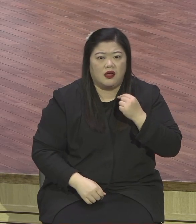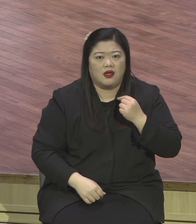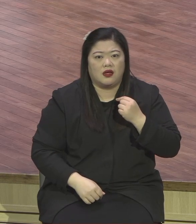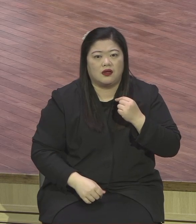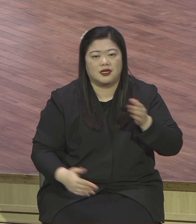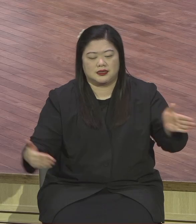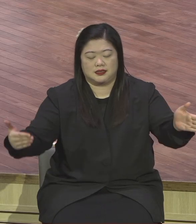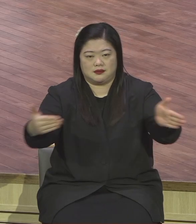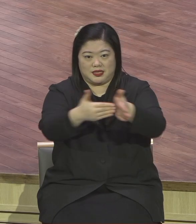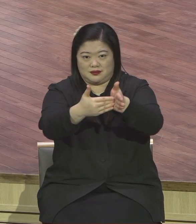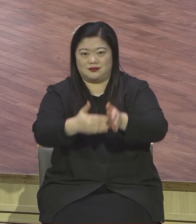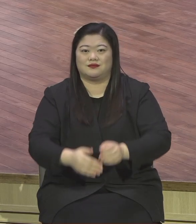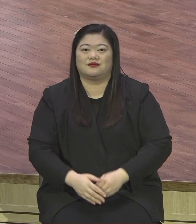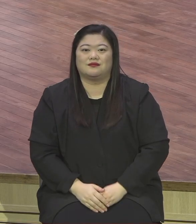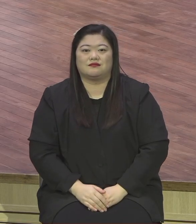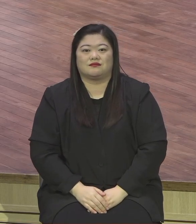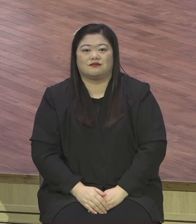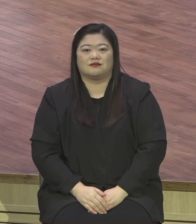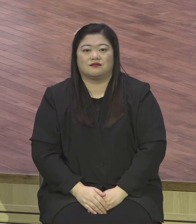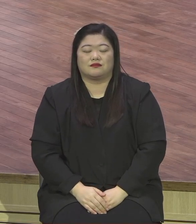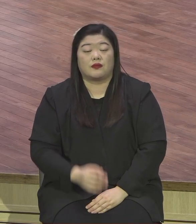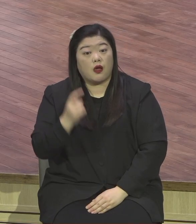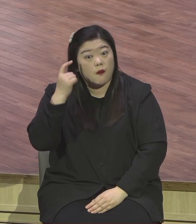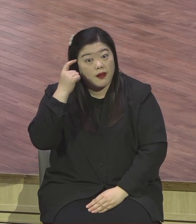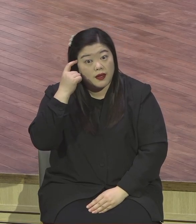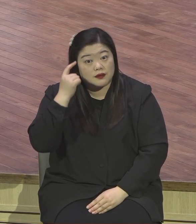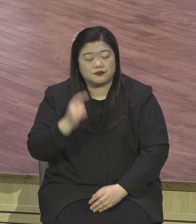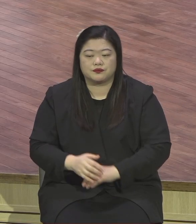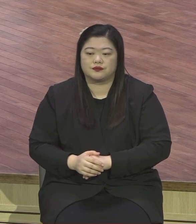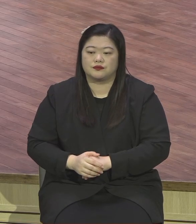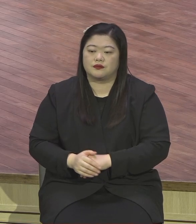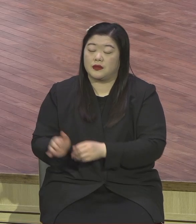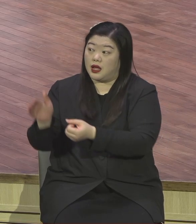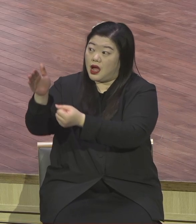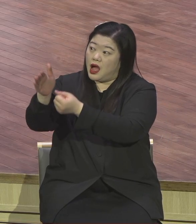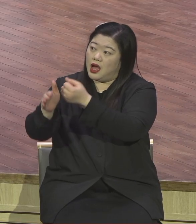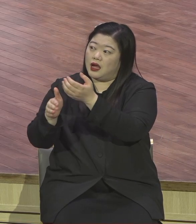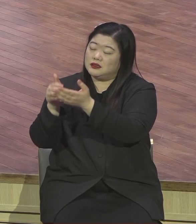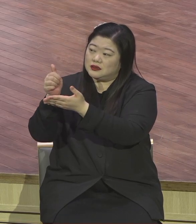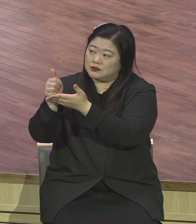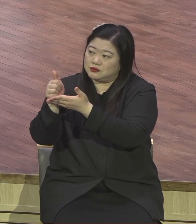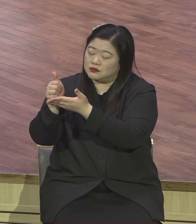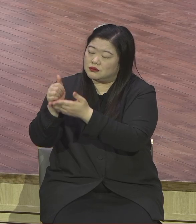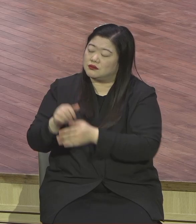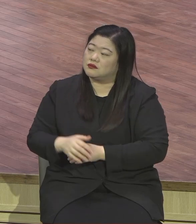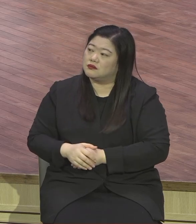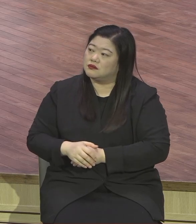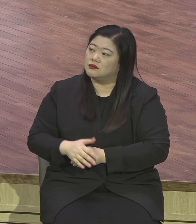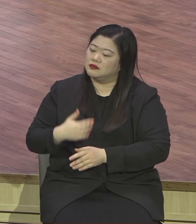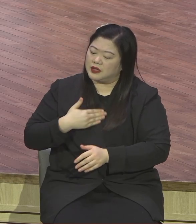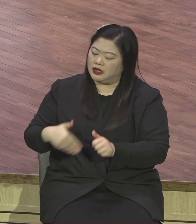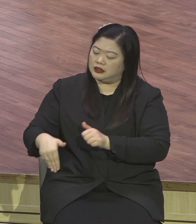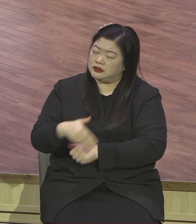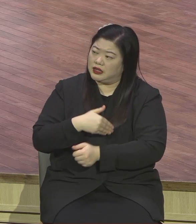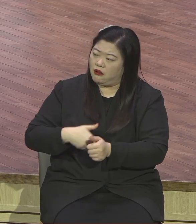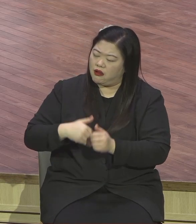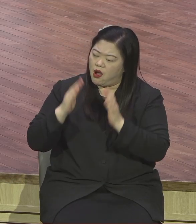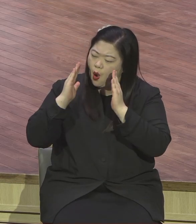하나님이 기도하니까요. 대신표를 바꿔버렸잖아요. 하나님이 나를 대신 싸워주는데 어떻게